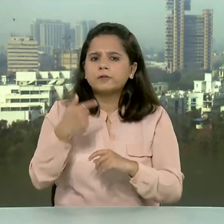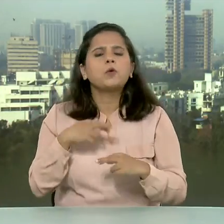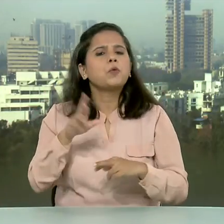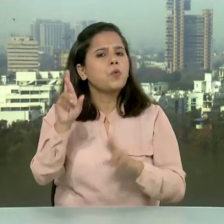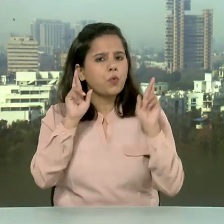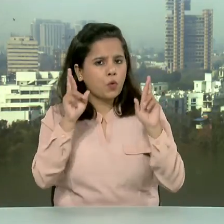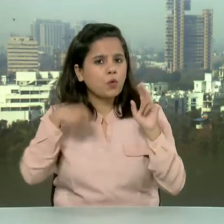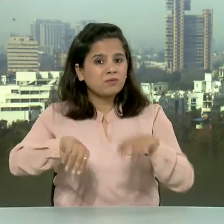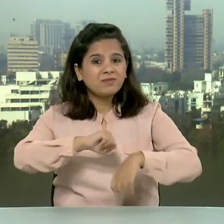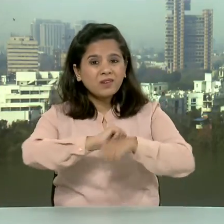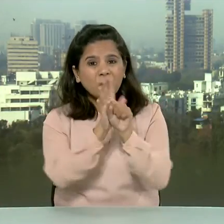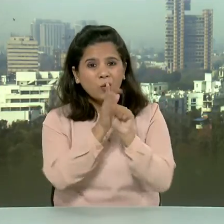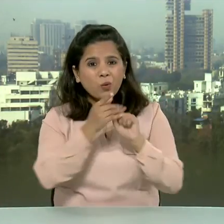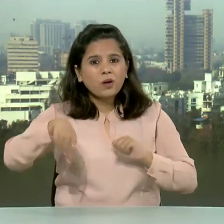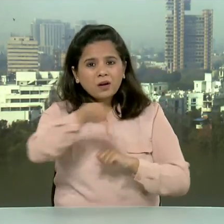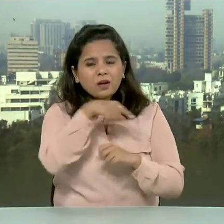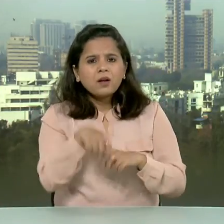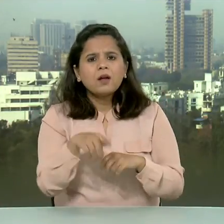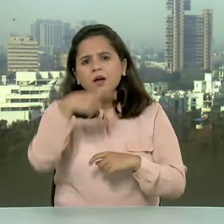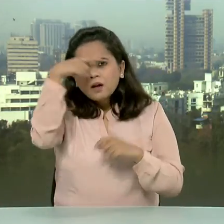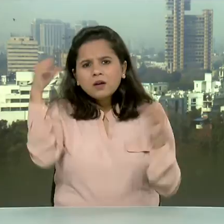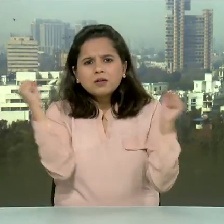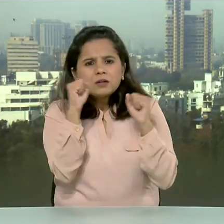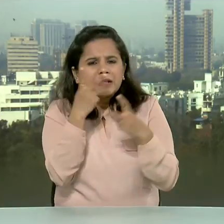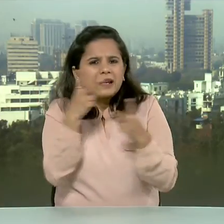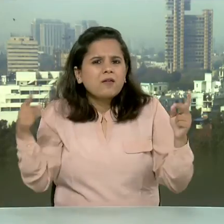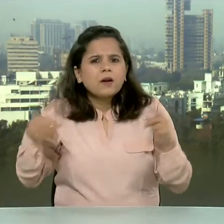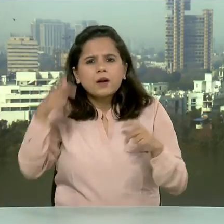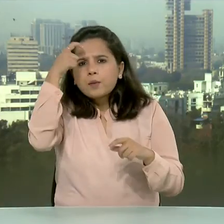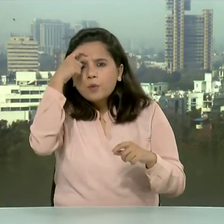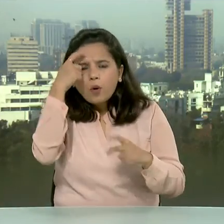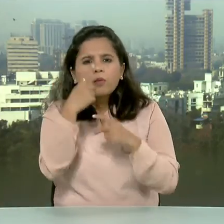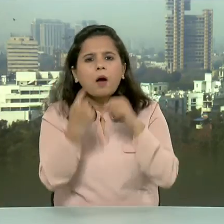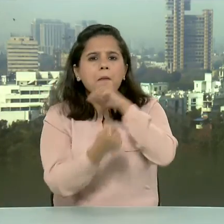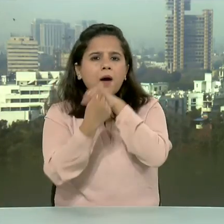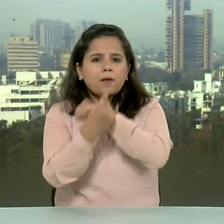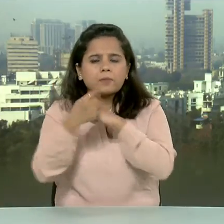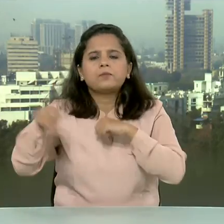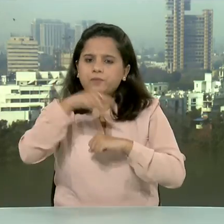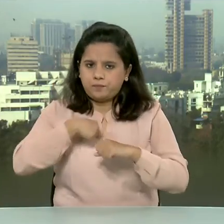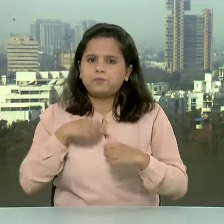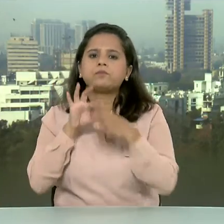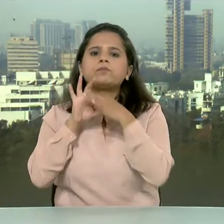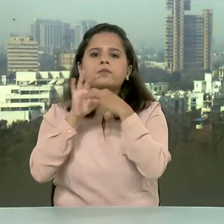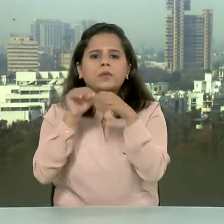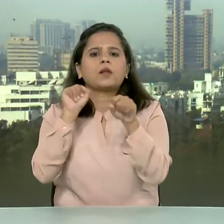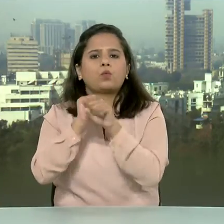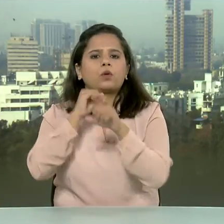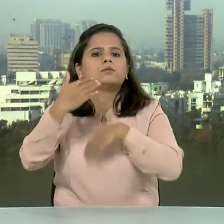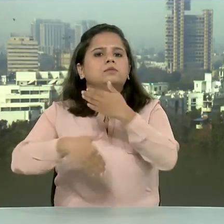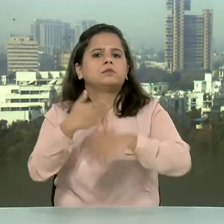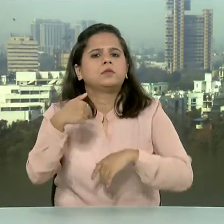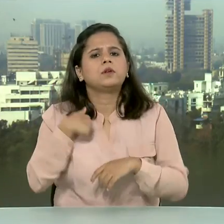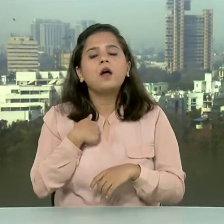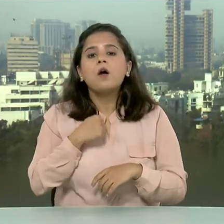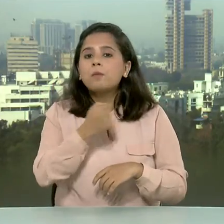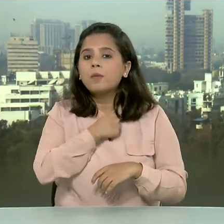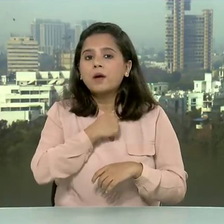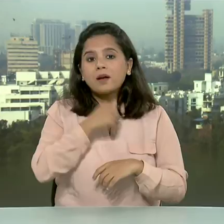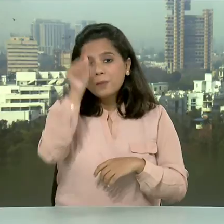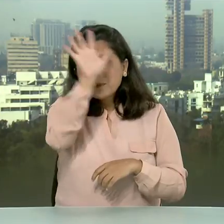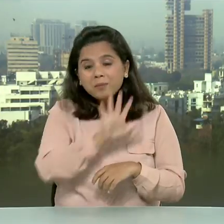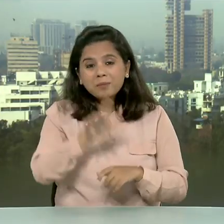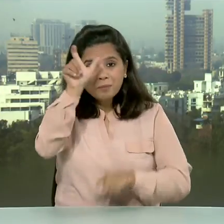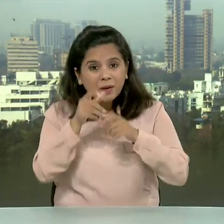चताई कि COVID-19 और जलवायू परिवर्तन जैसे मुद्दों पर मिलकर काम करते हुए अपने लोगों के लिए बहतर भविश्य